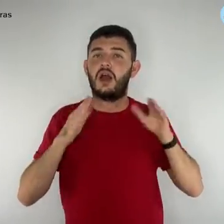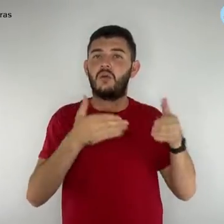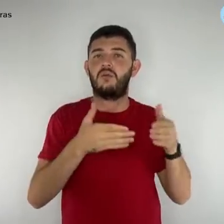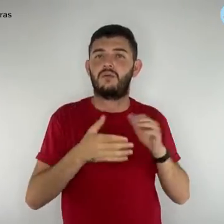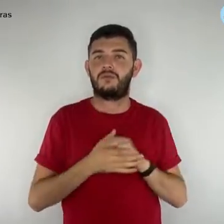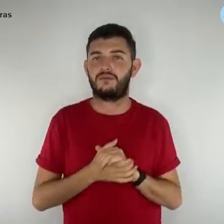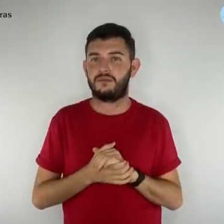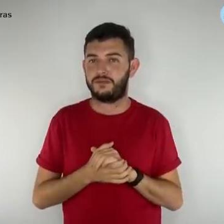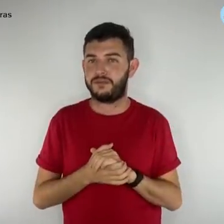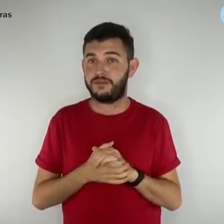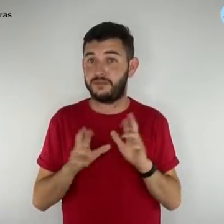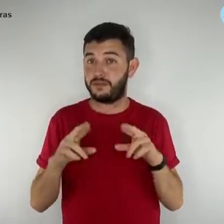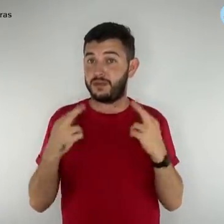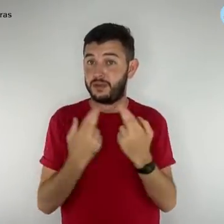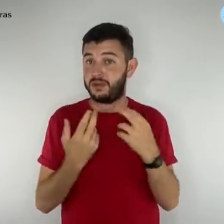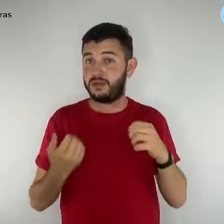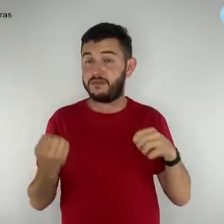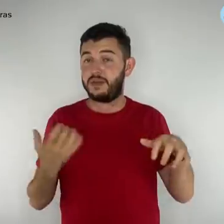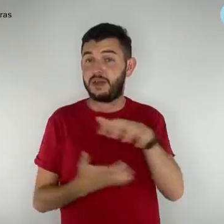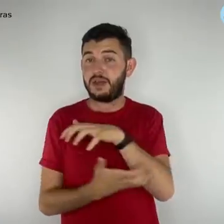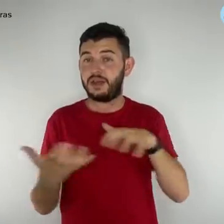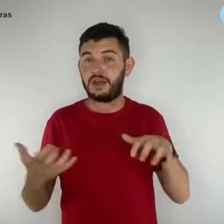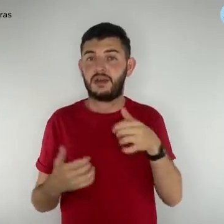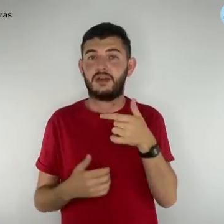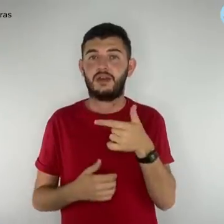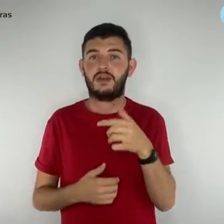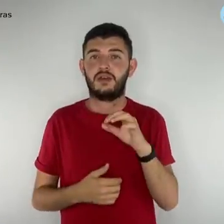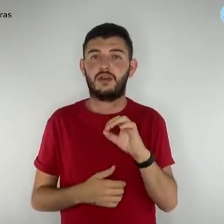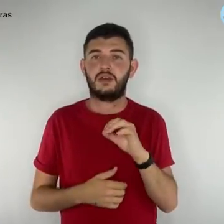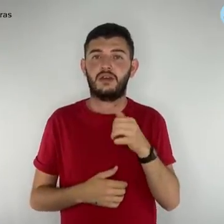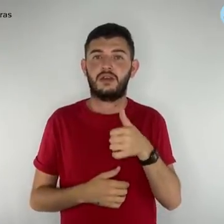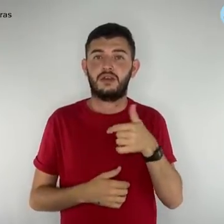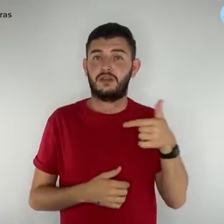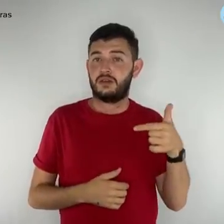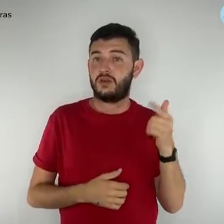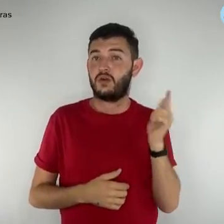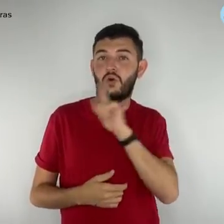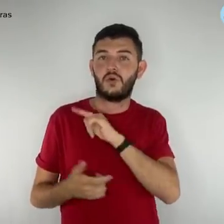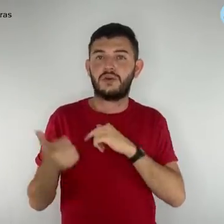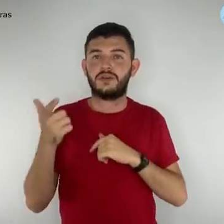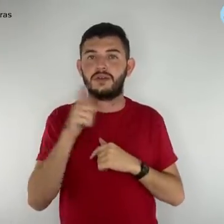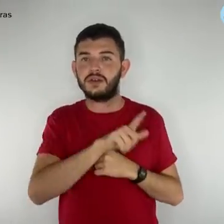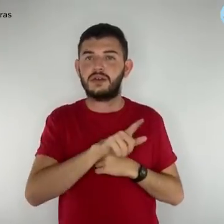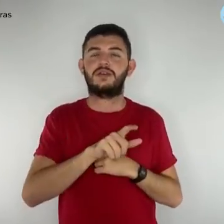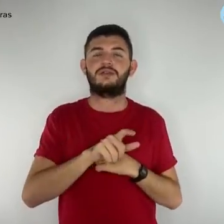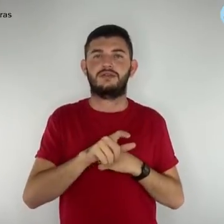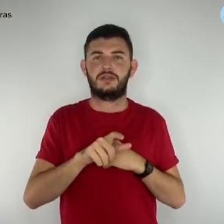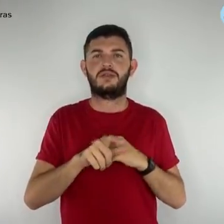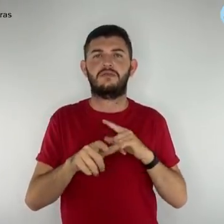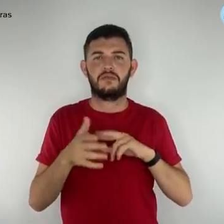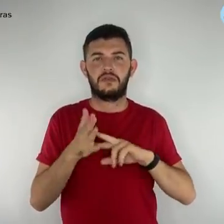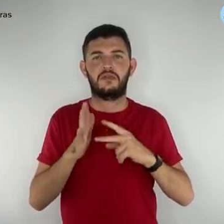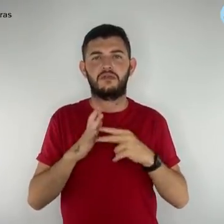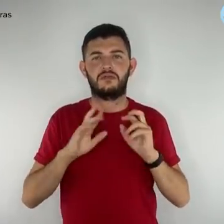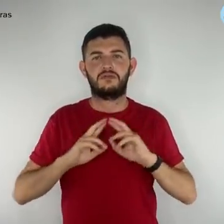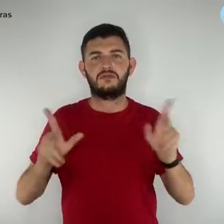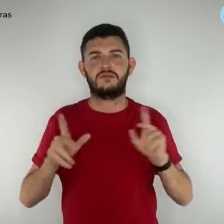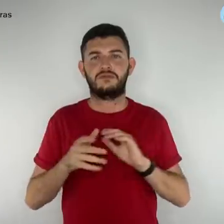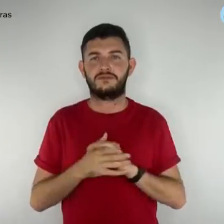Assembleia da greve de 2012 conquistas que fizeram e fazem diferença. O